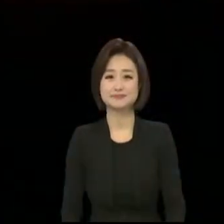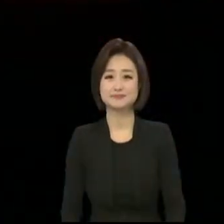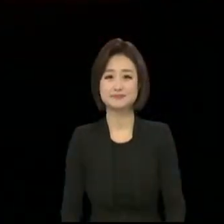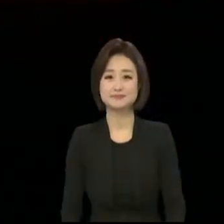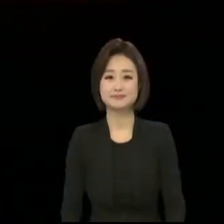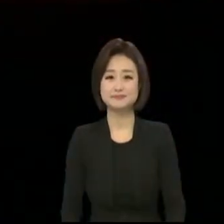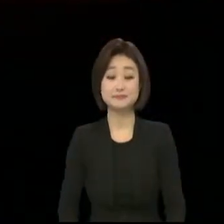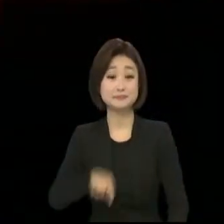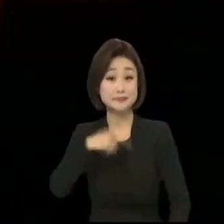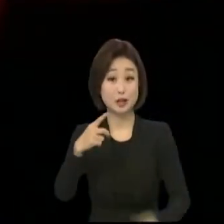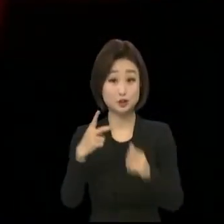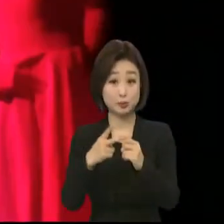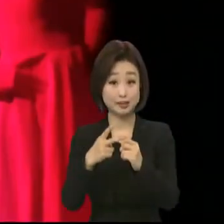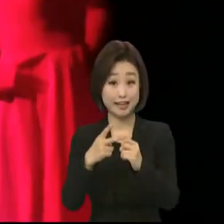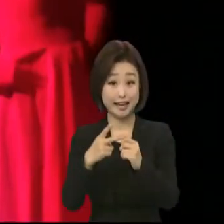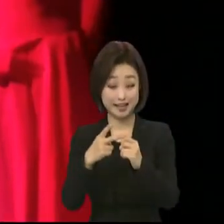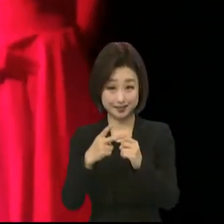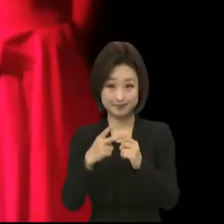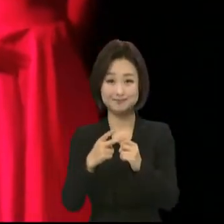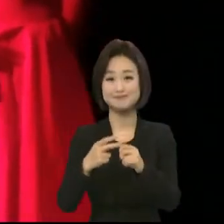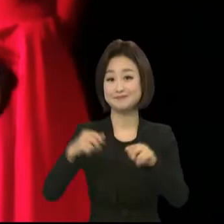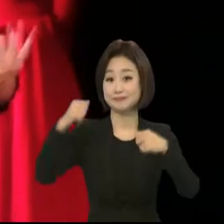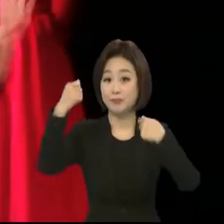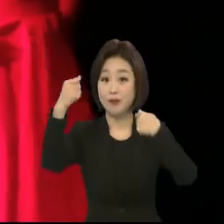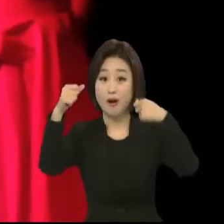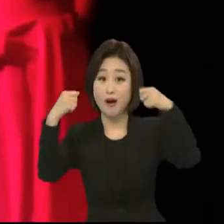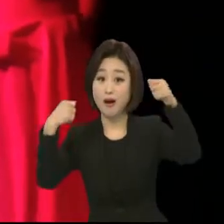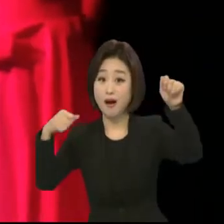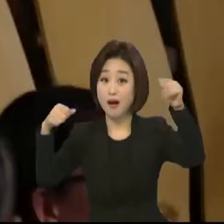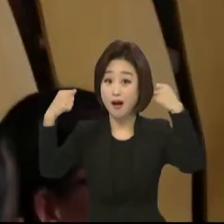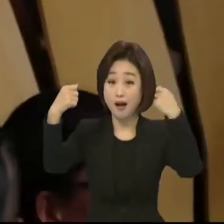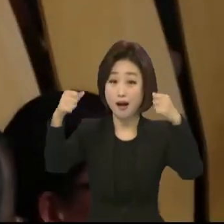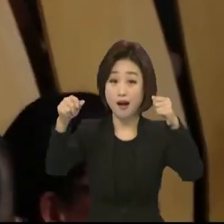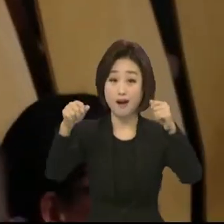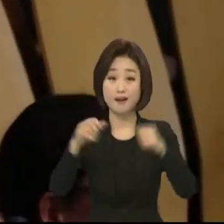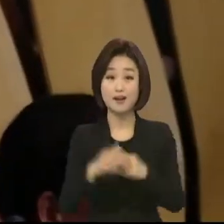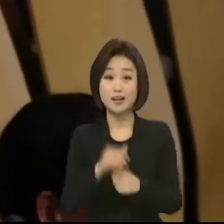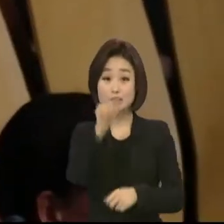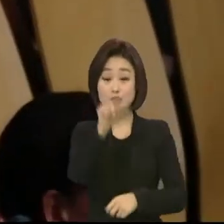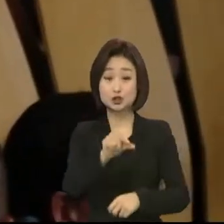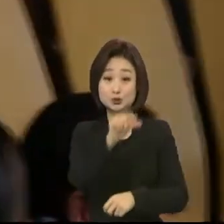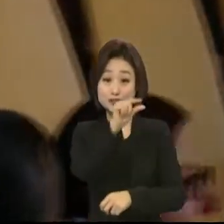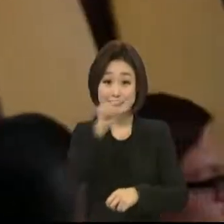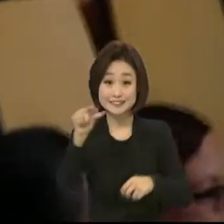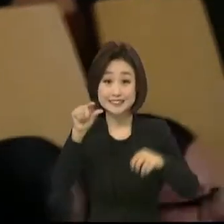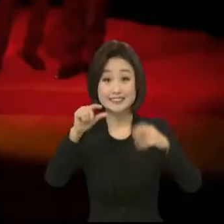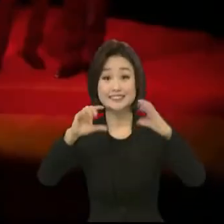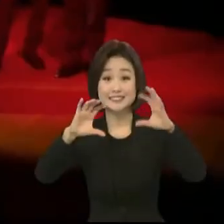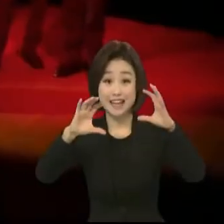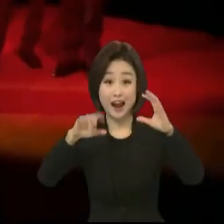이어서 열린 두 번째 무대. 스위스 공식 언어 중 하나인 프랑스어 공연인데요.